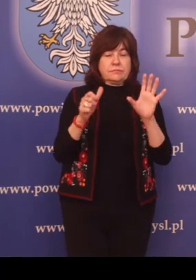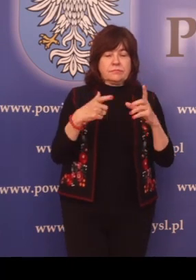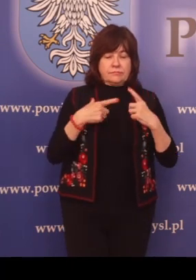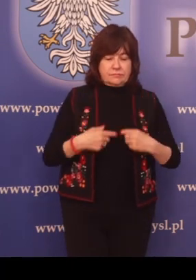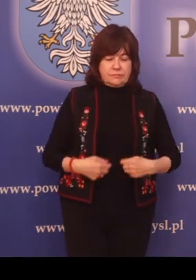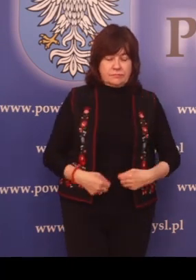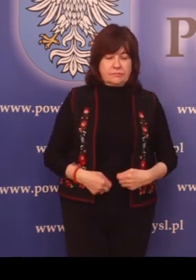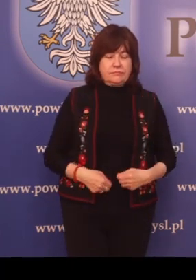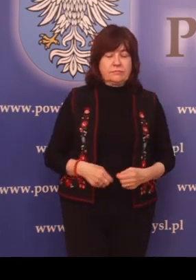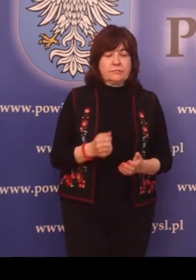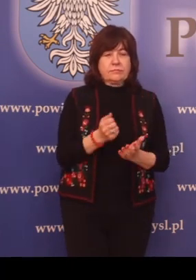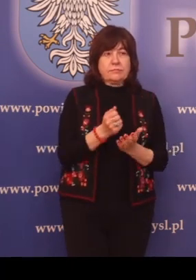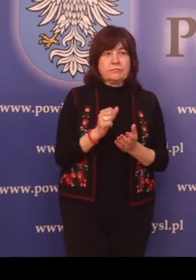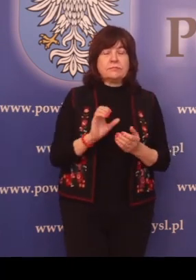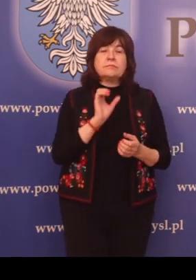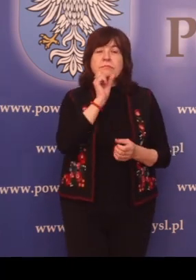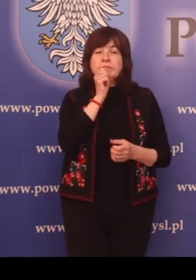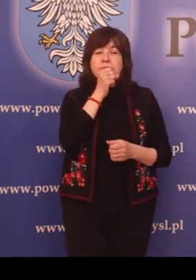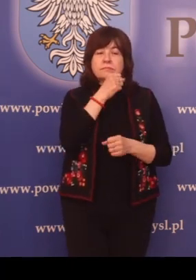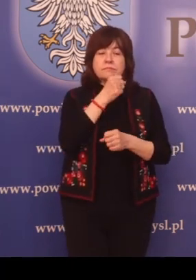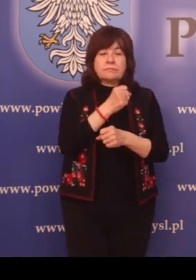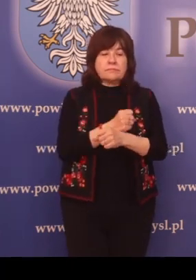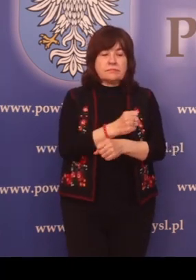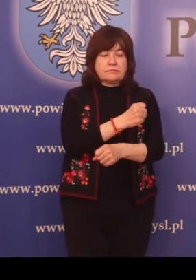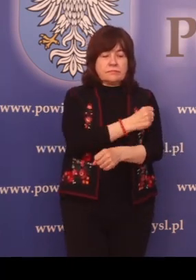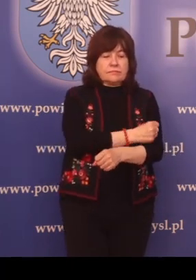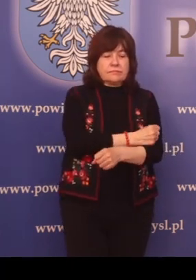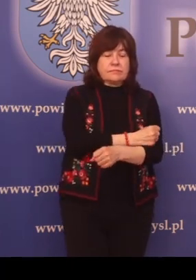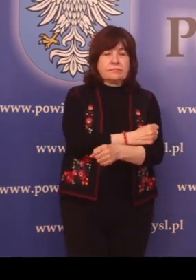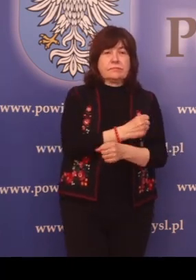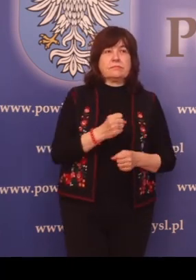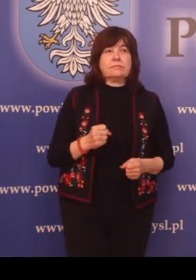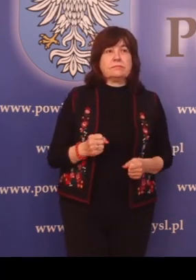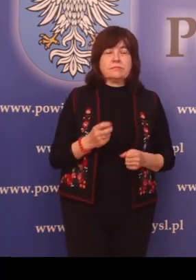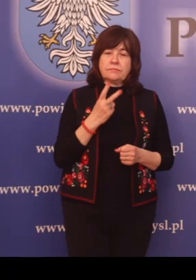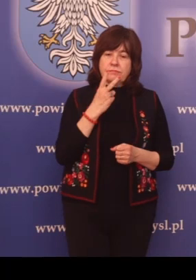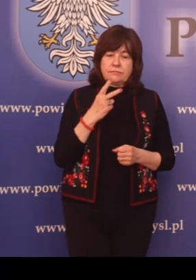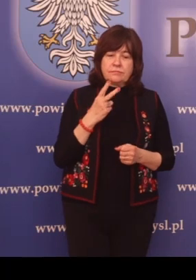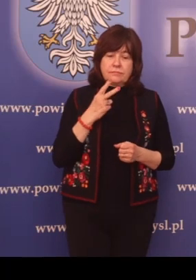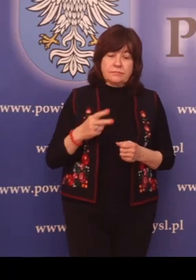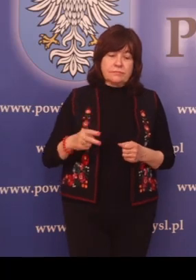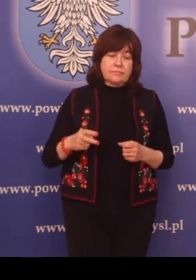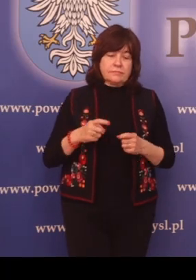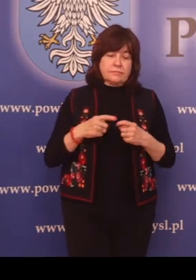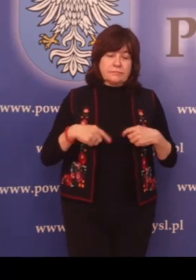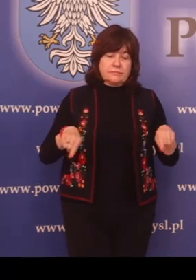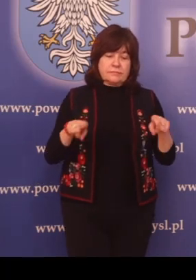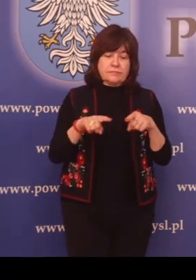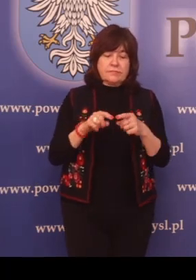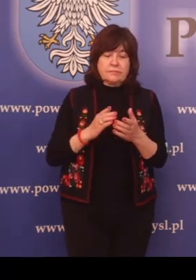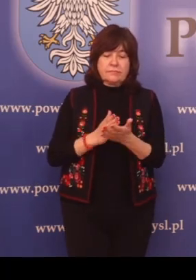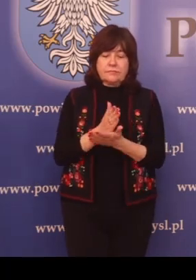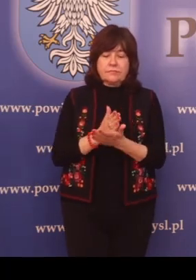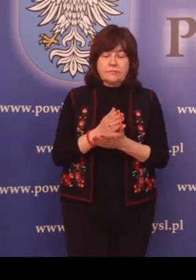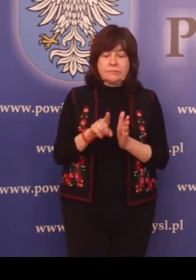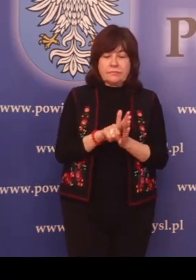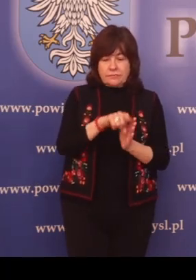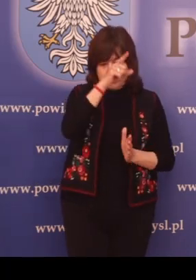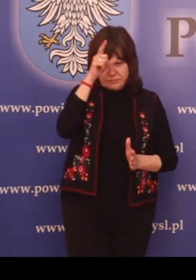Starostwo powiatowe w Przemyślu świadczy usługi dla ludności, prowadząc sprawy.